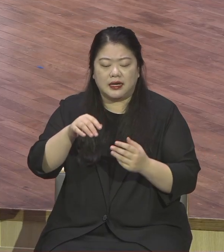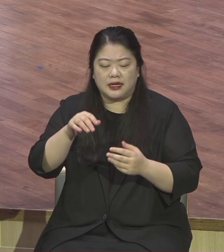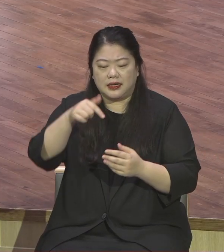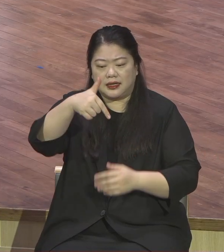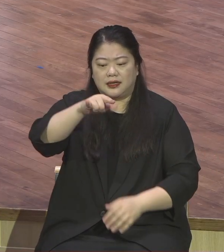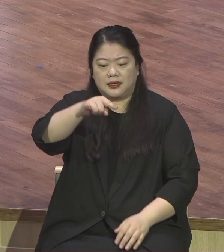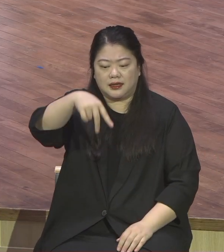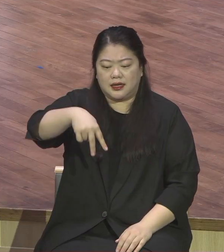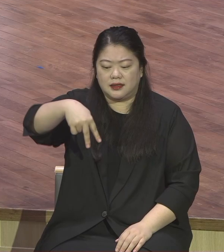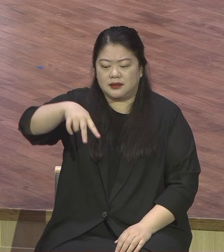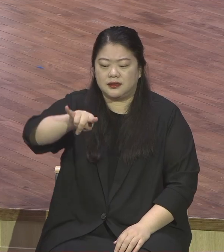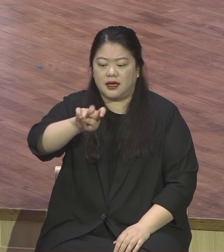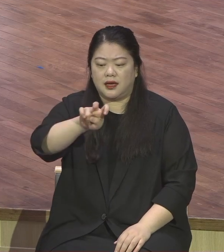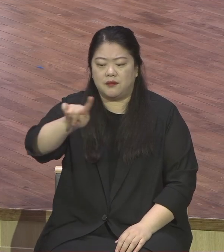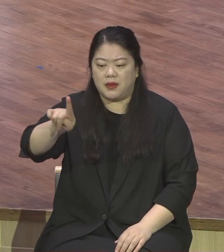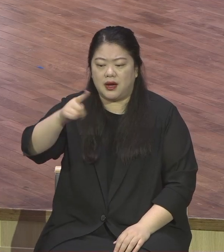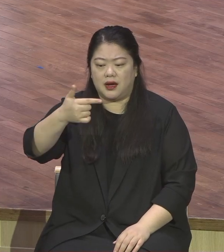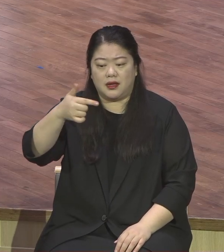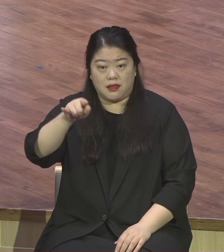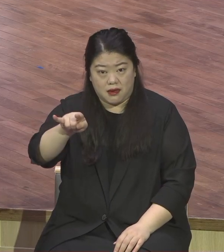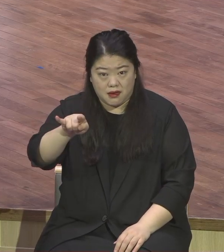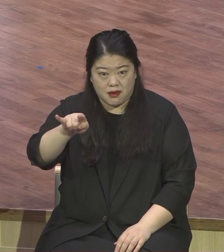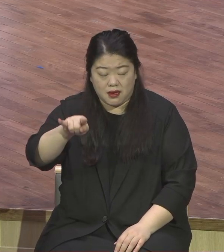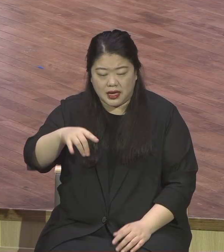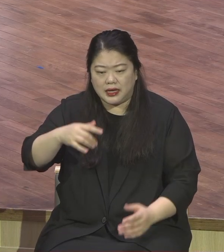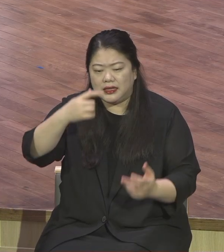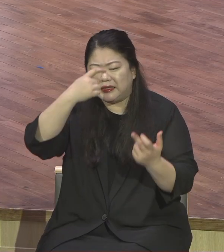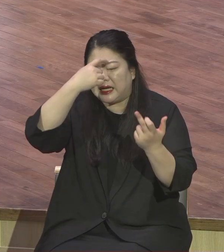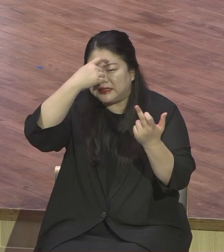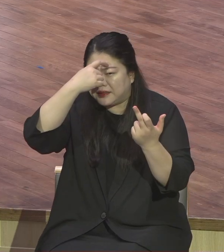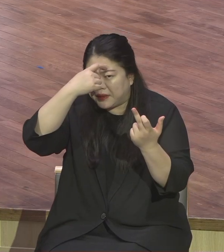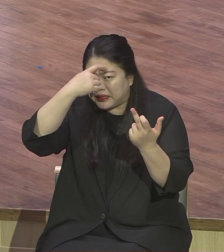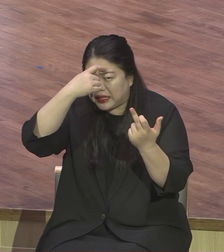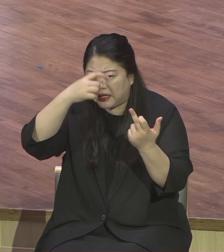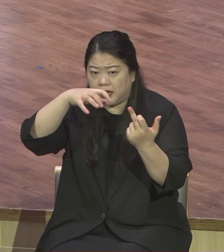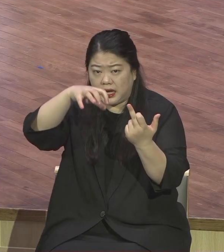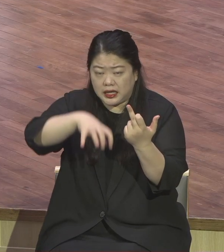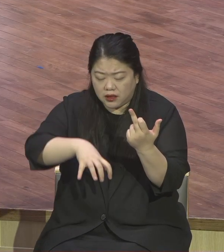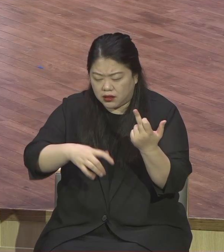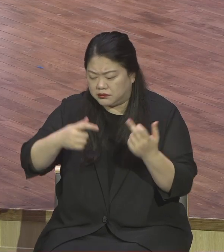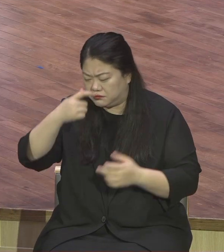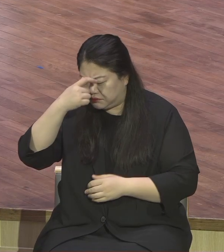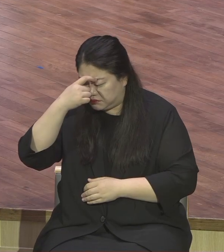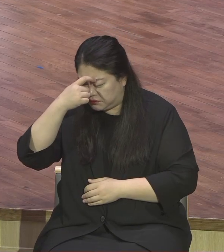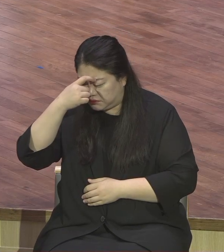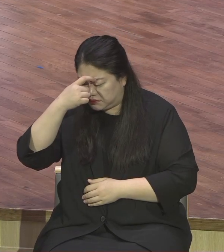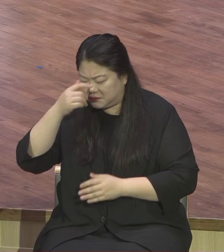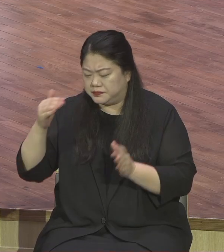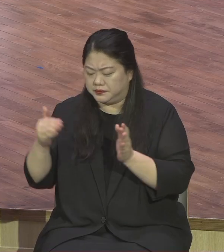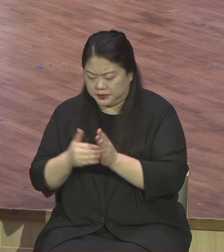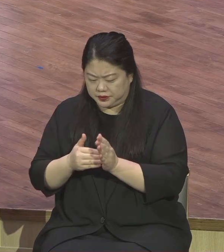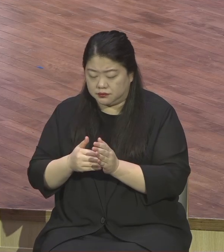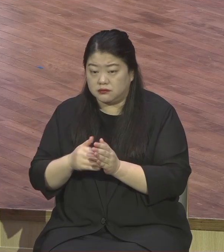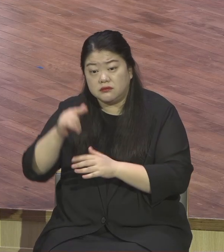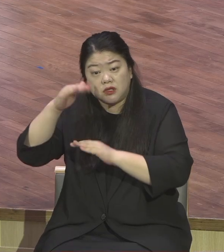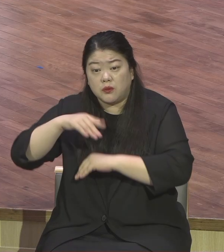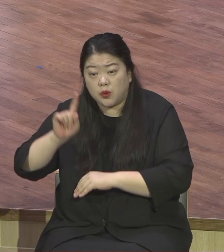그렇게 묵묵히 결단을 했습니다. 예수님께서 아버지여 만일 내가 마치지